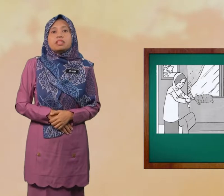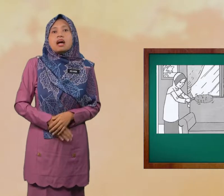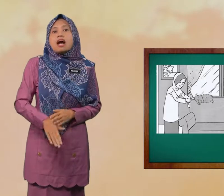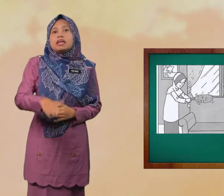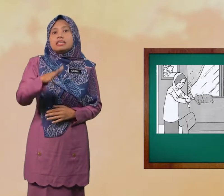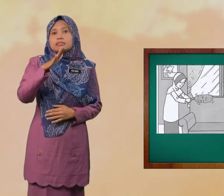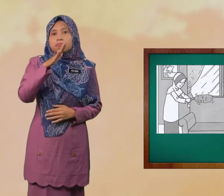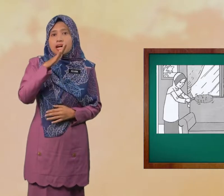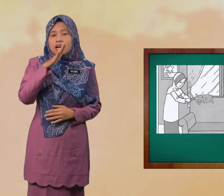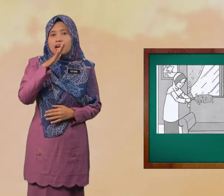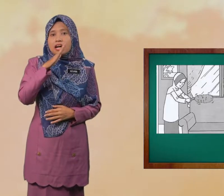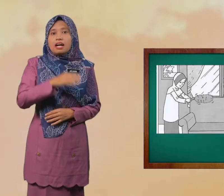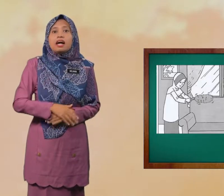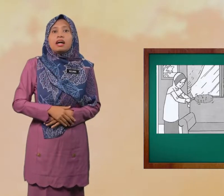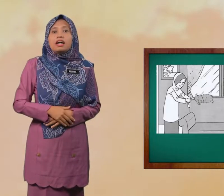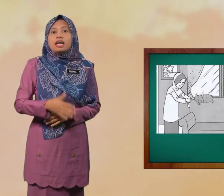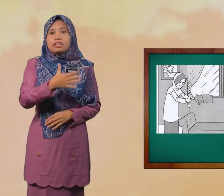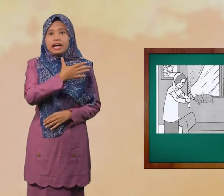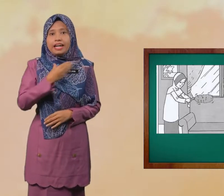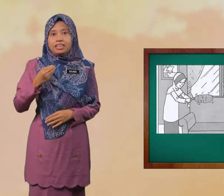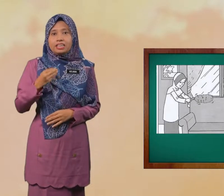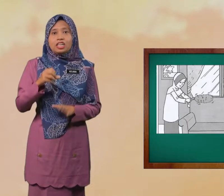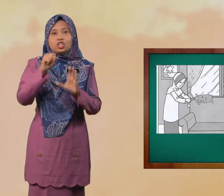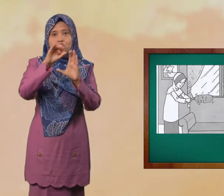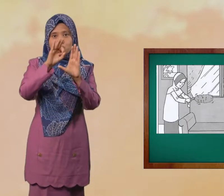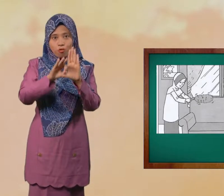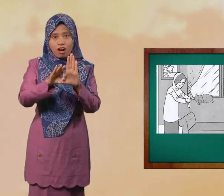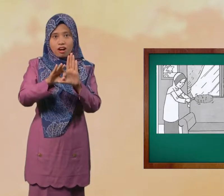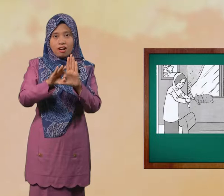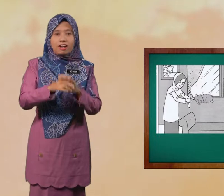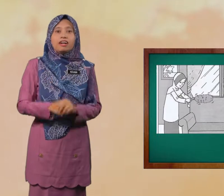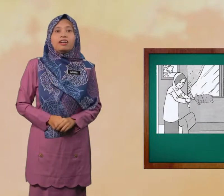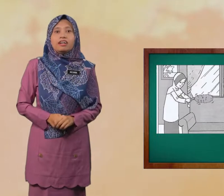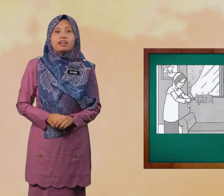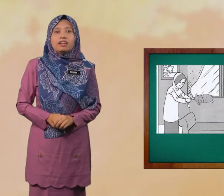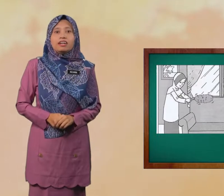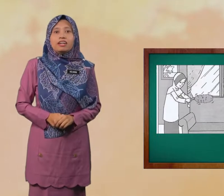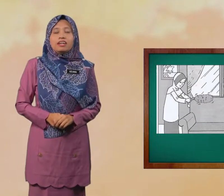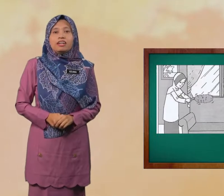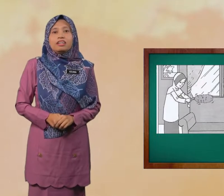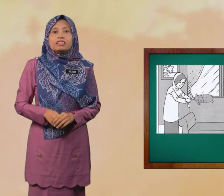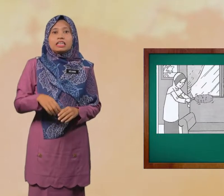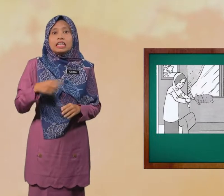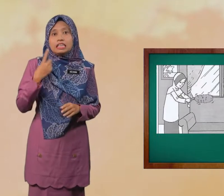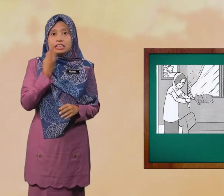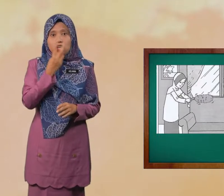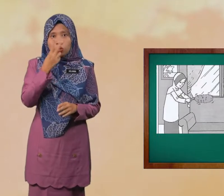Emak Dan Sofa Kita Tengok